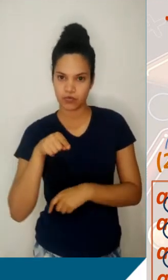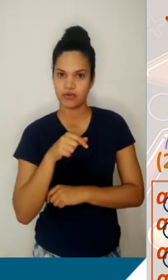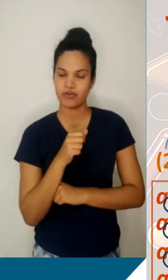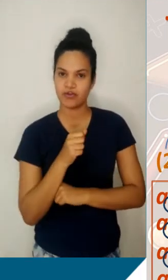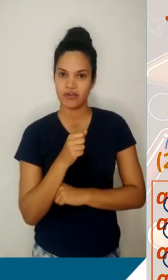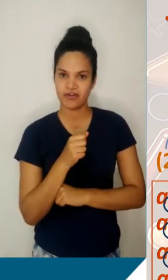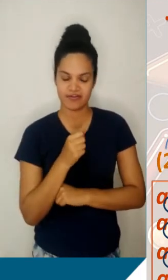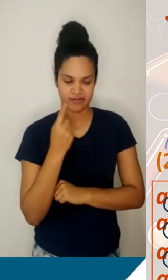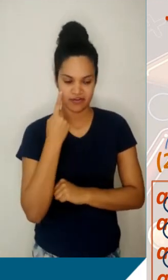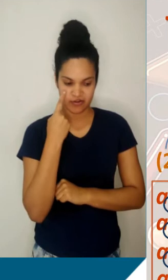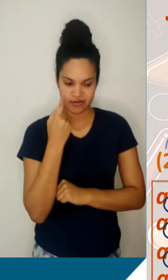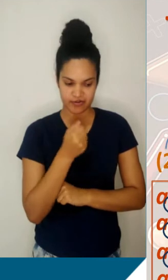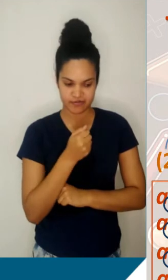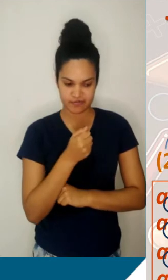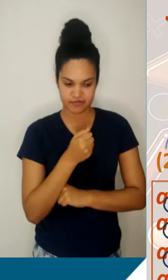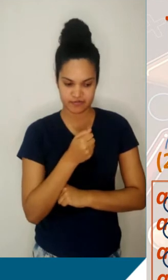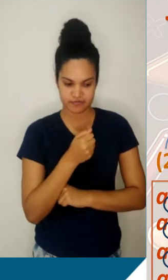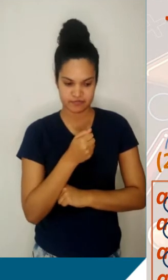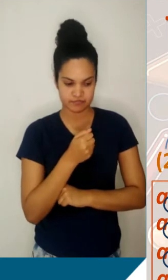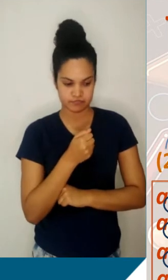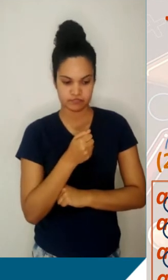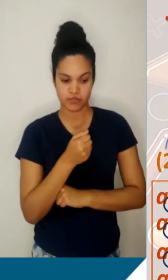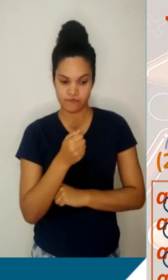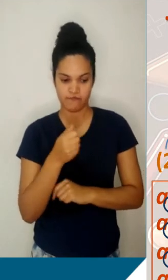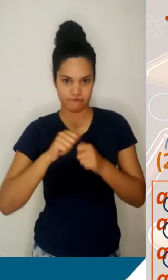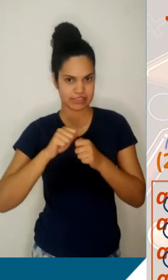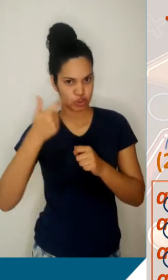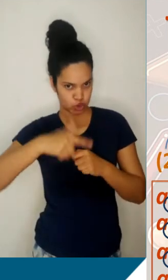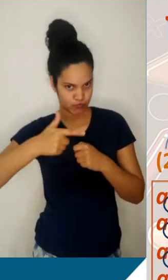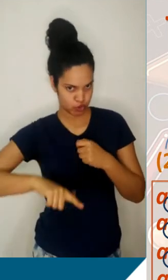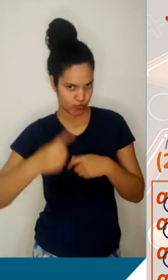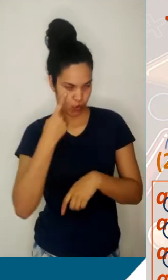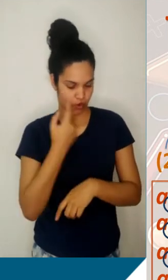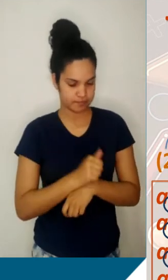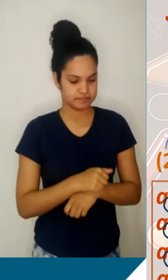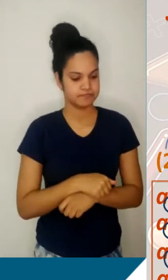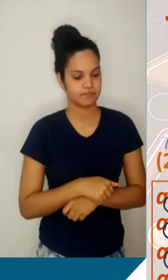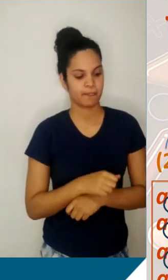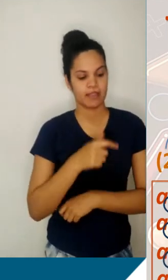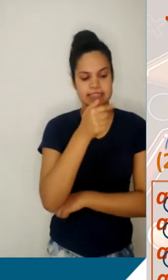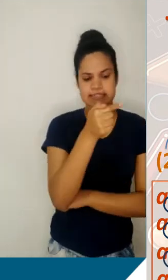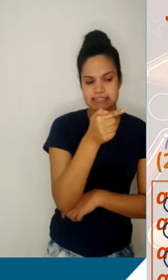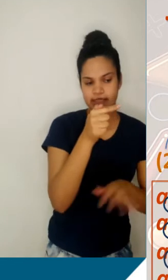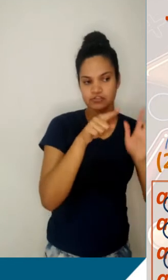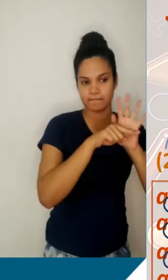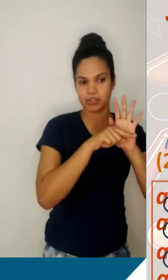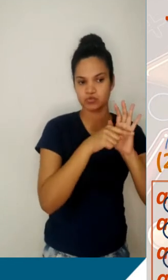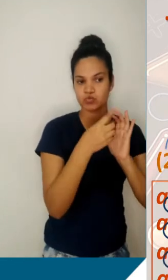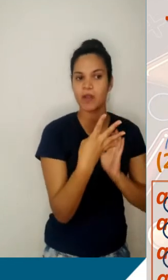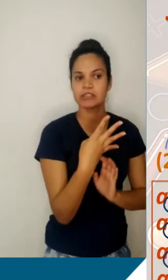do termo A1, chegar ao termo A3. Eu vou fazer isso mais duas vezes. uma olhadinha. 7 menos 4,